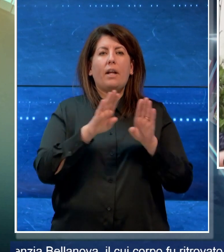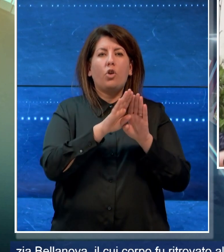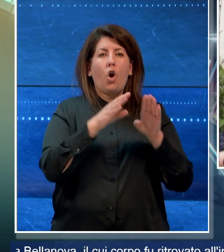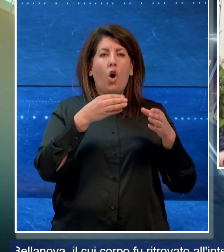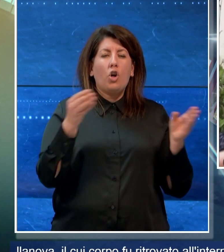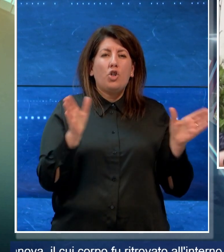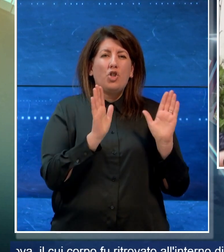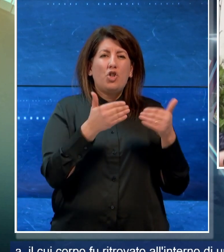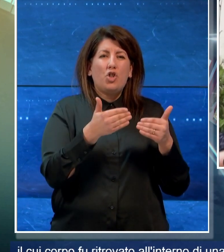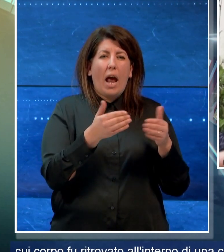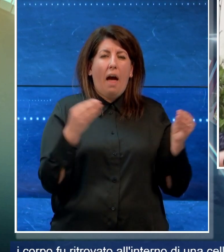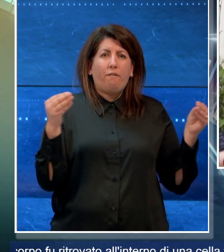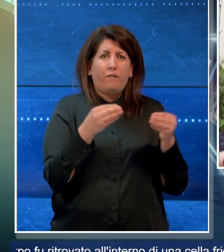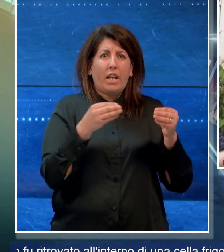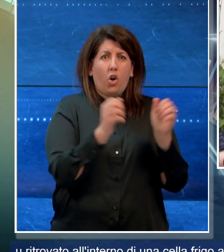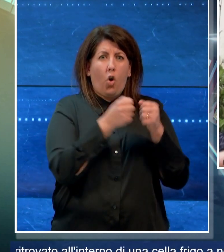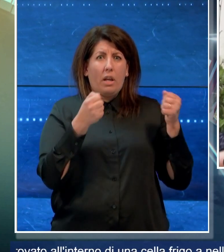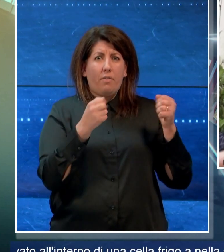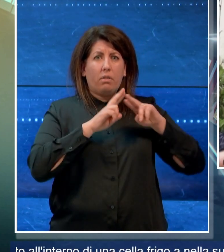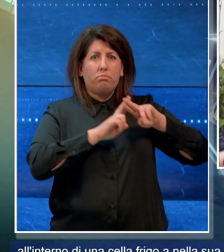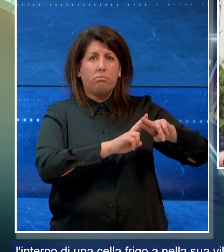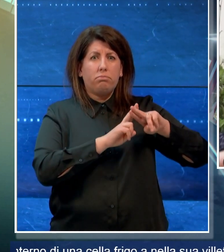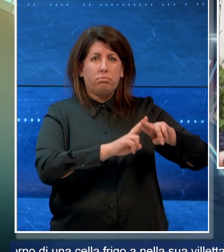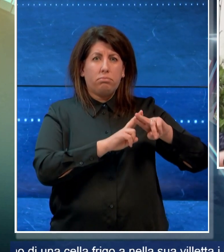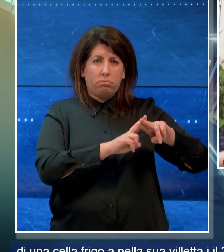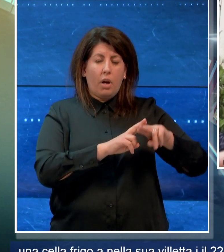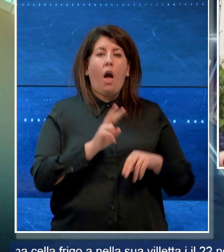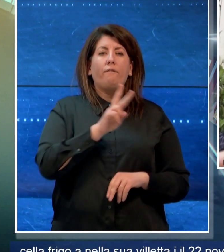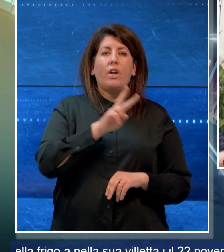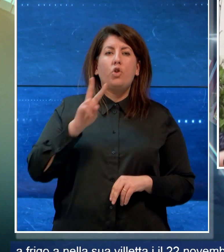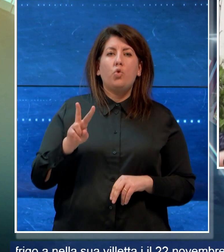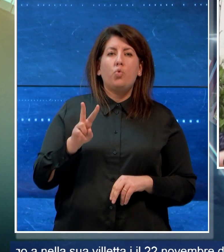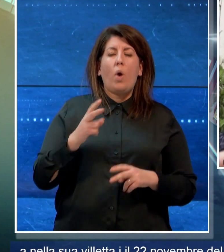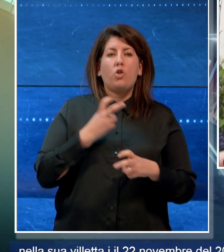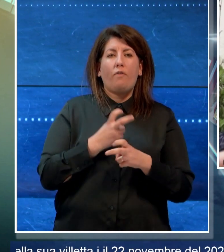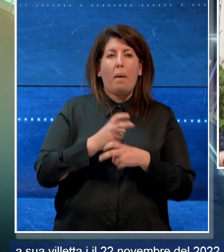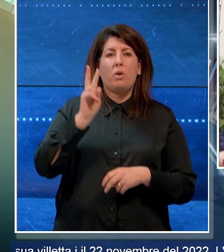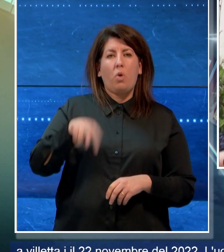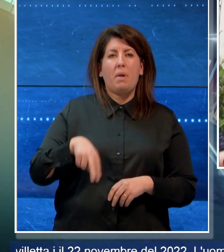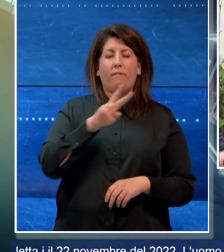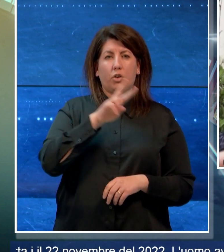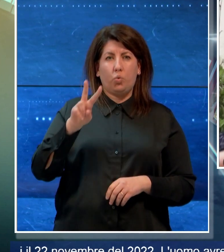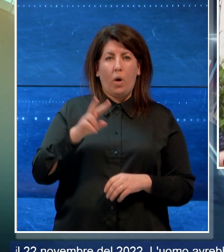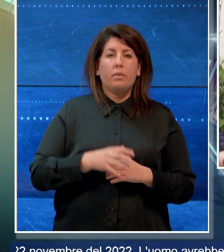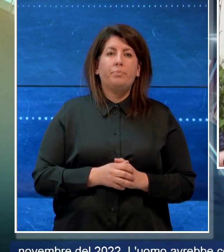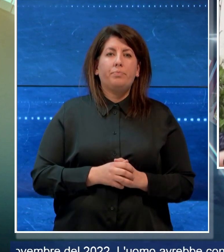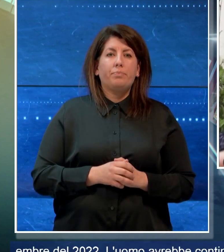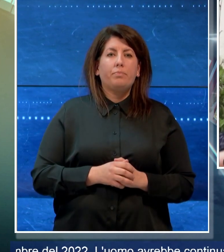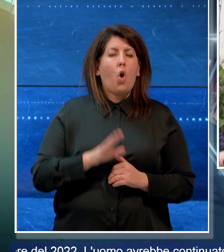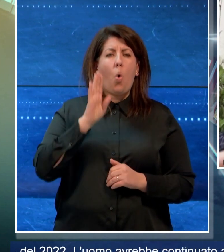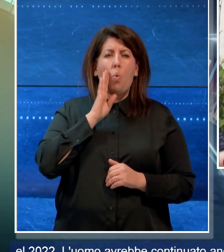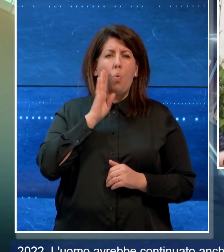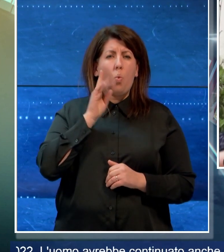a frigo e nella sua villetta il 22 novembre del 2022. L'uomo avrebbe